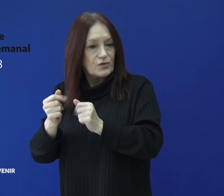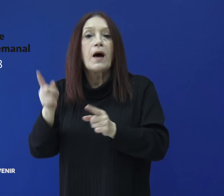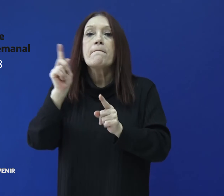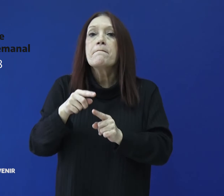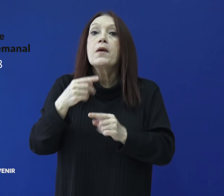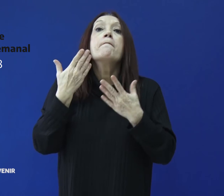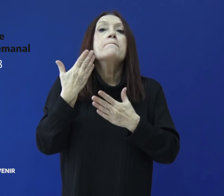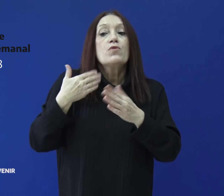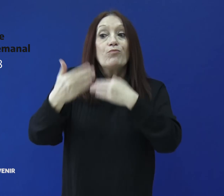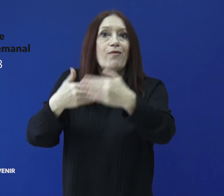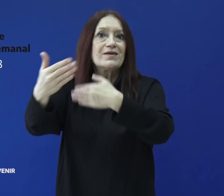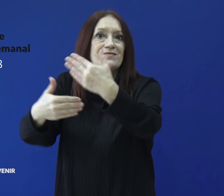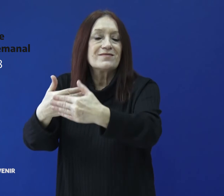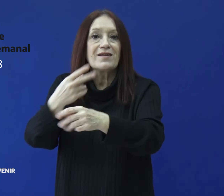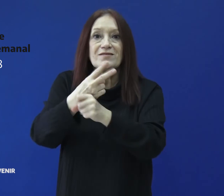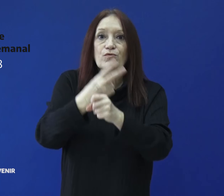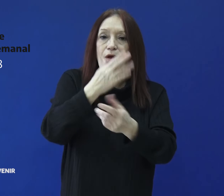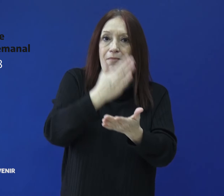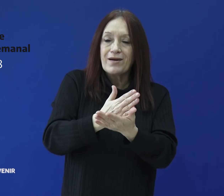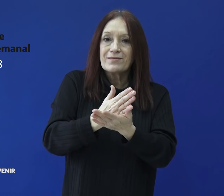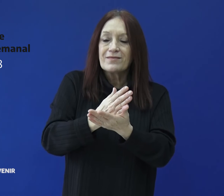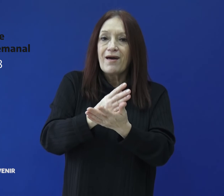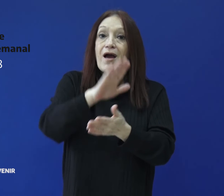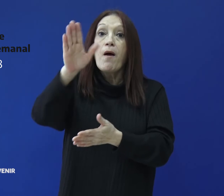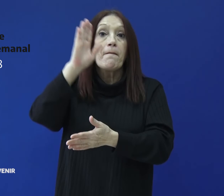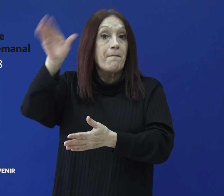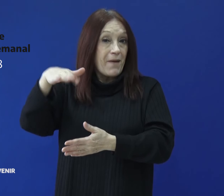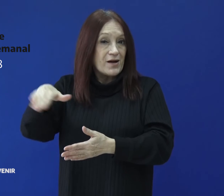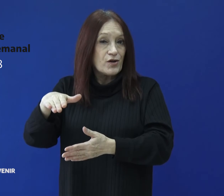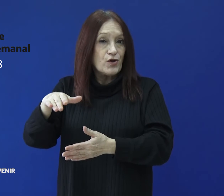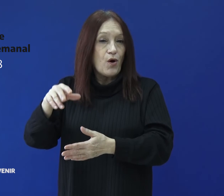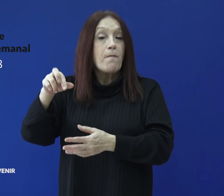avanzar en la culminación de la segunda etapa de Barrio Procrear en Río Gallegos.